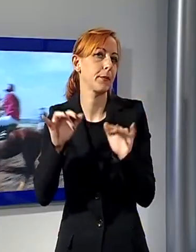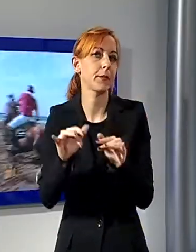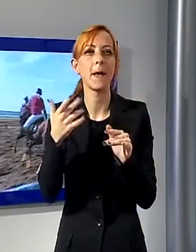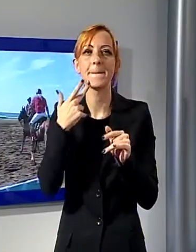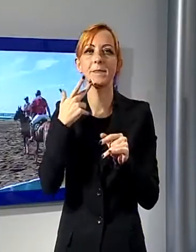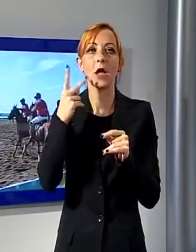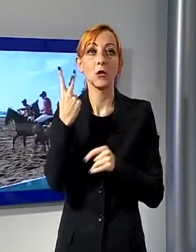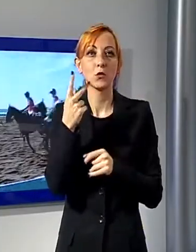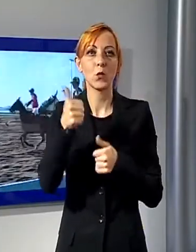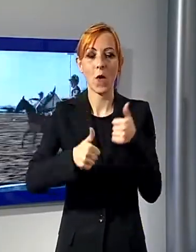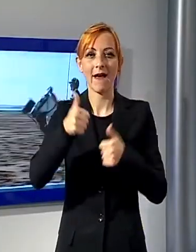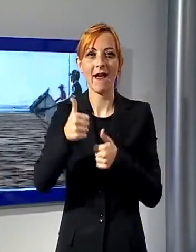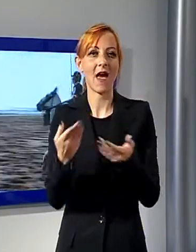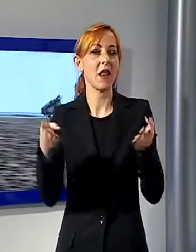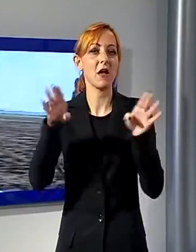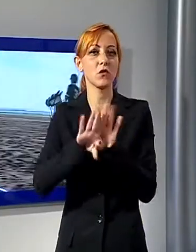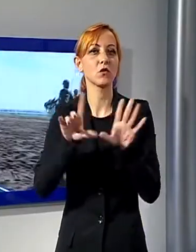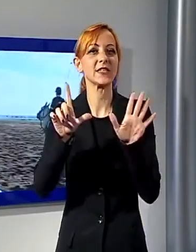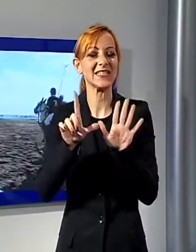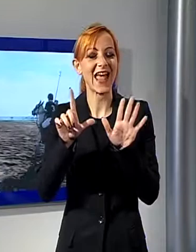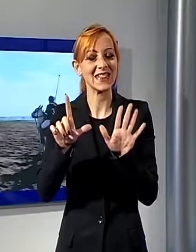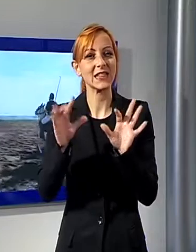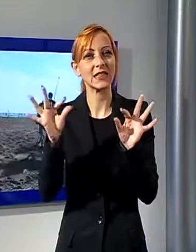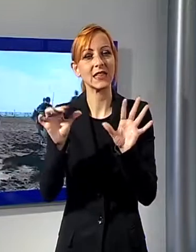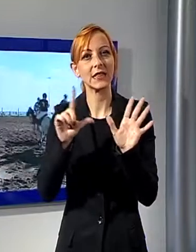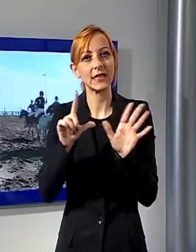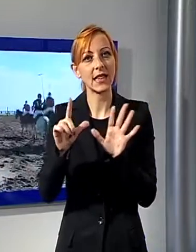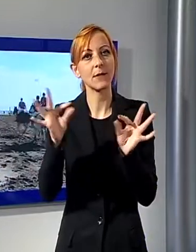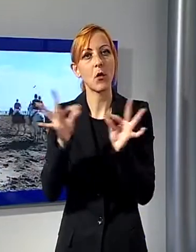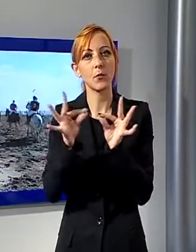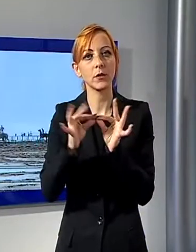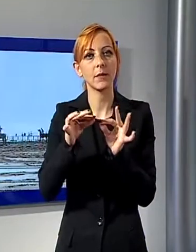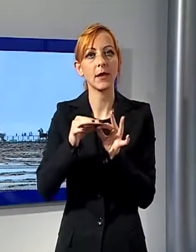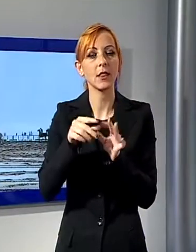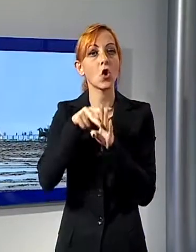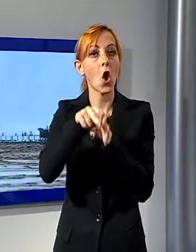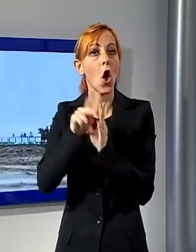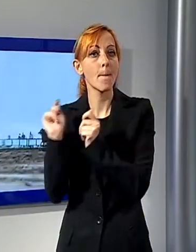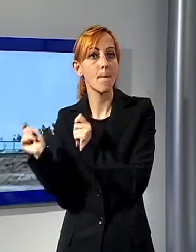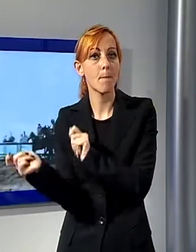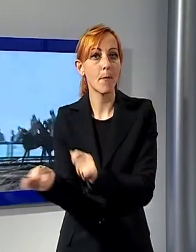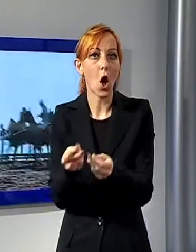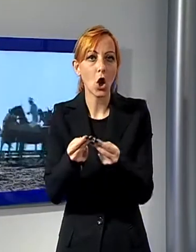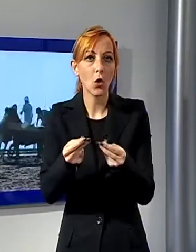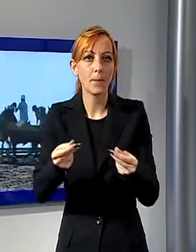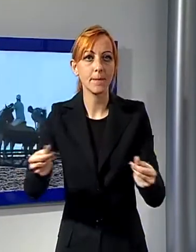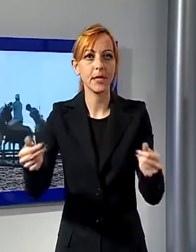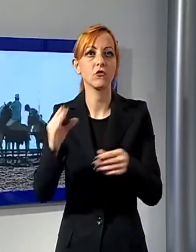concluso la settima edizione della Viareggio Polo Beach Cup, vinta per il secondo anno consecutivo da FIPA Group,